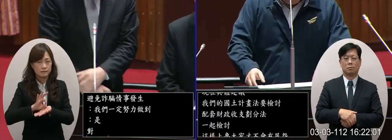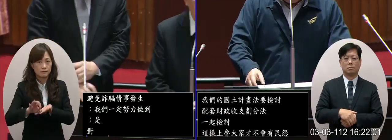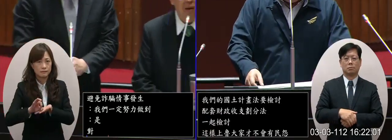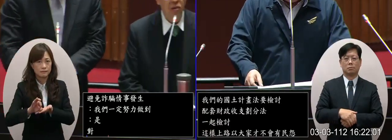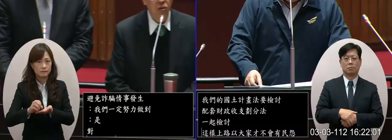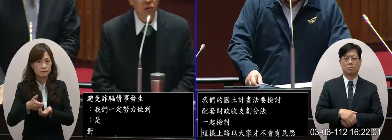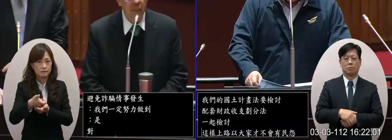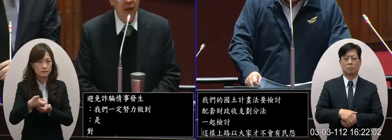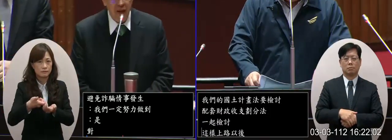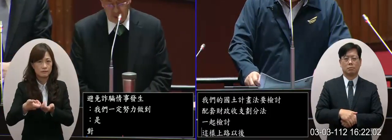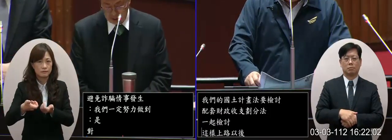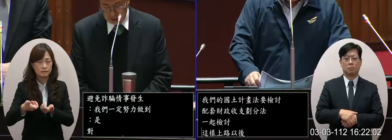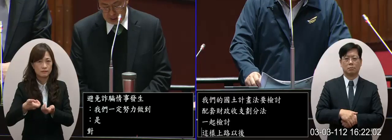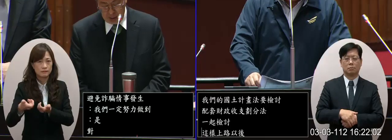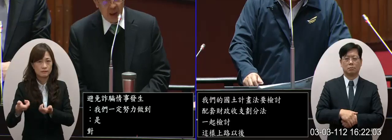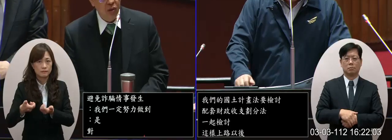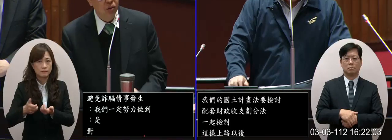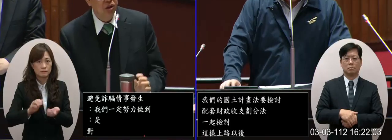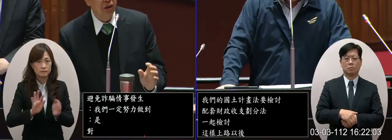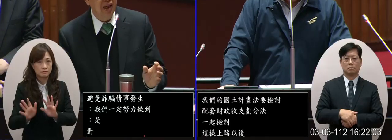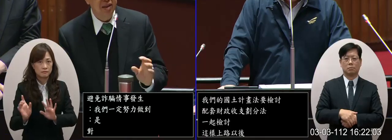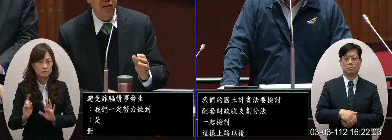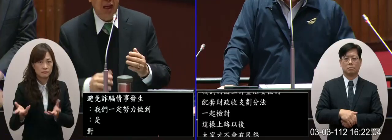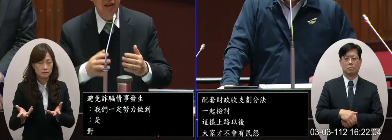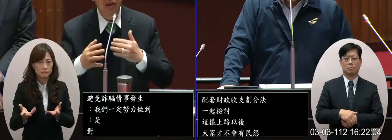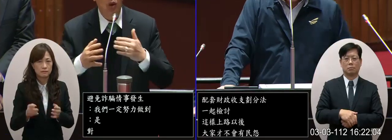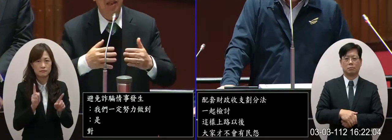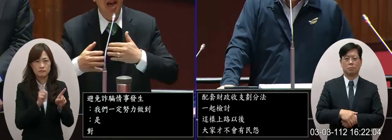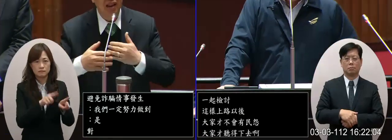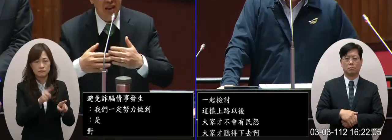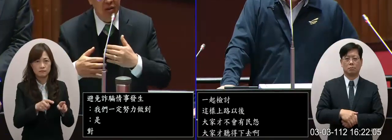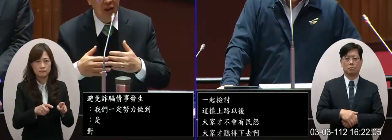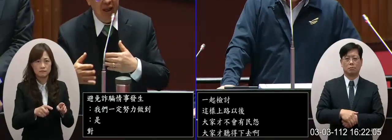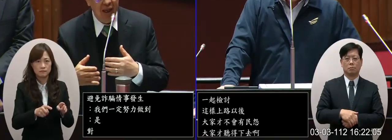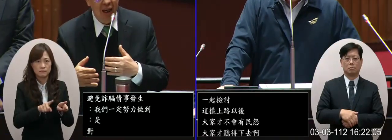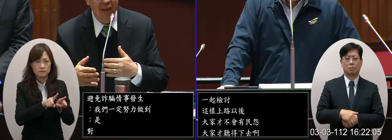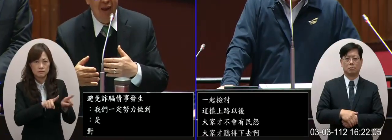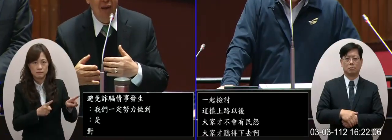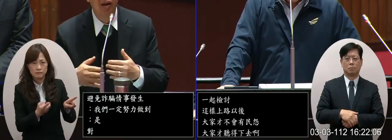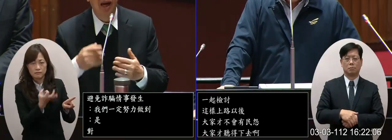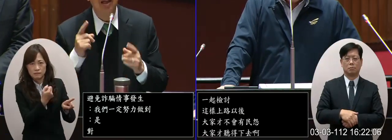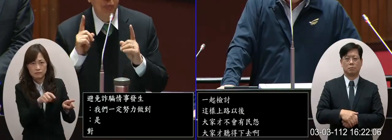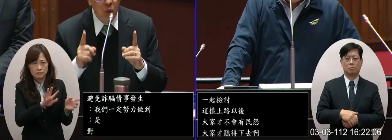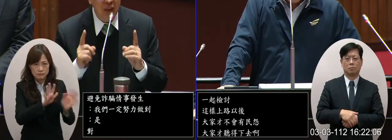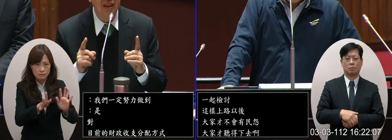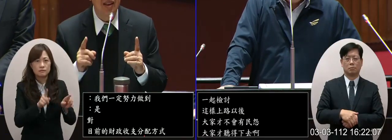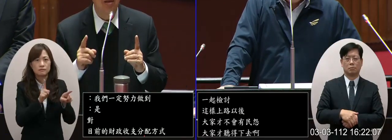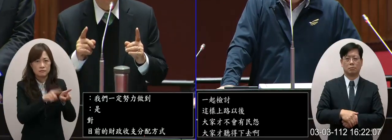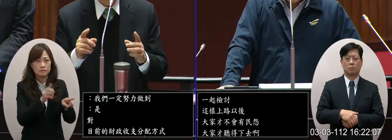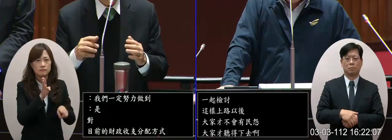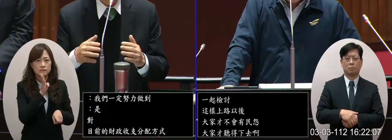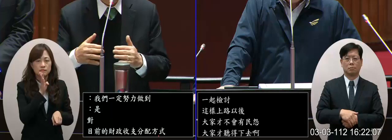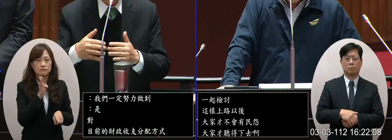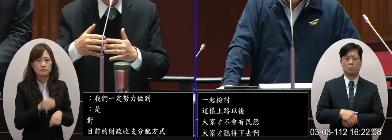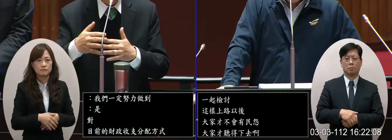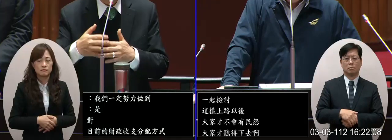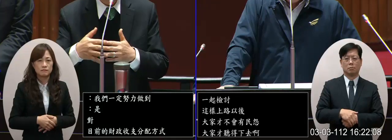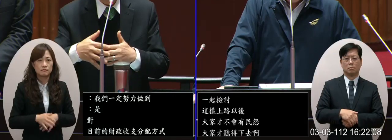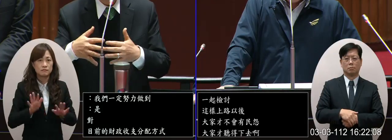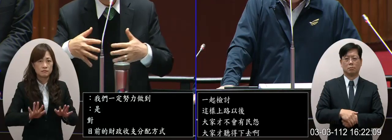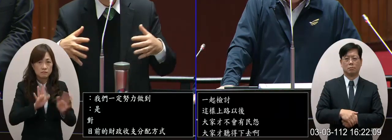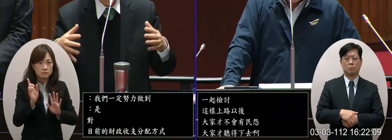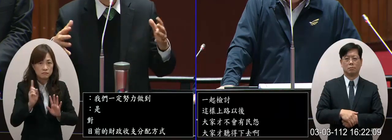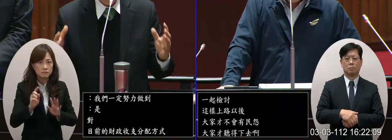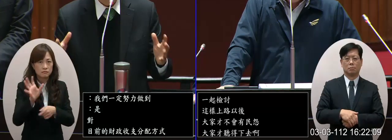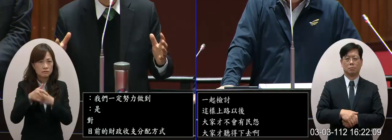的這個分配的方式呢是按照它這個短差的情況來看以目前的情況來看的話是